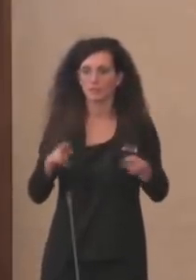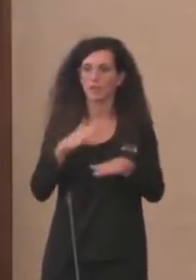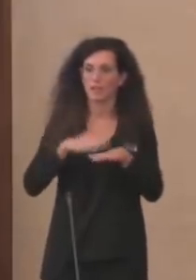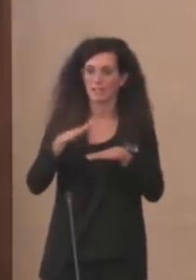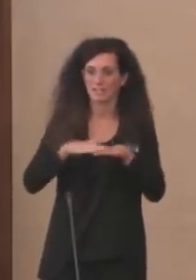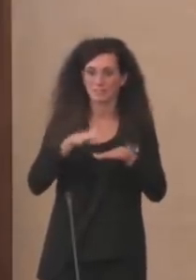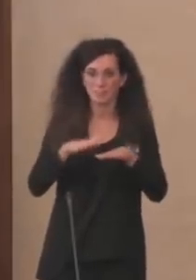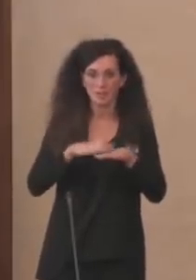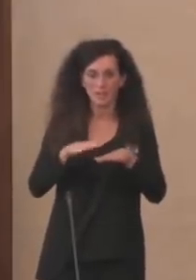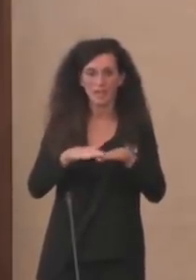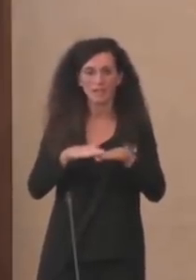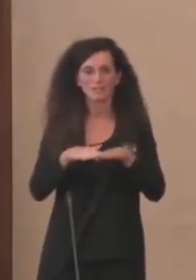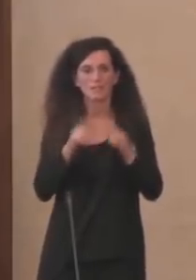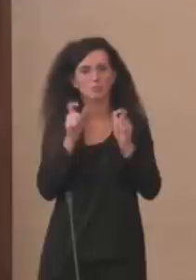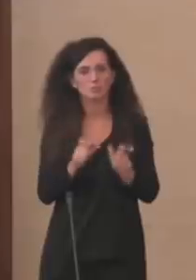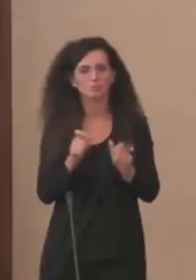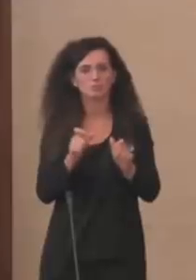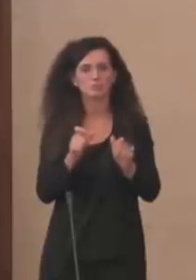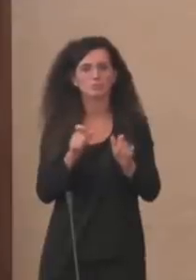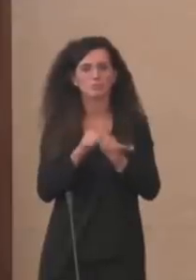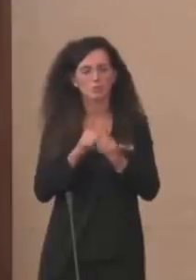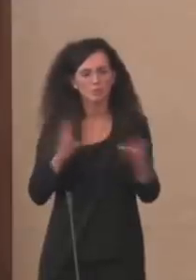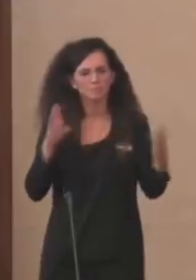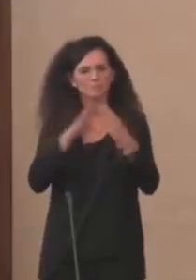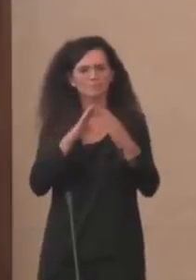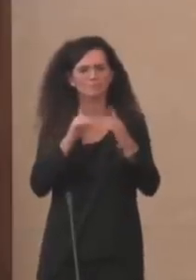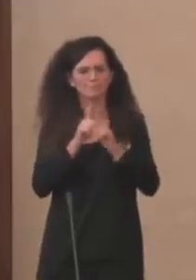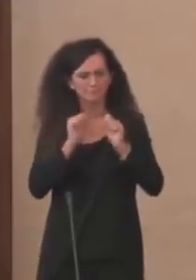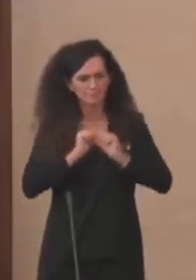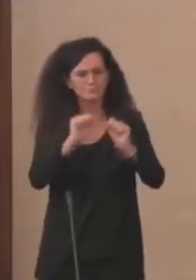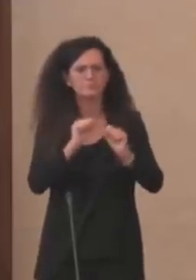nel contrasto all'epidemia da Covid-19.